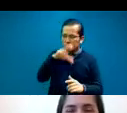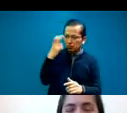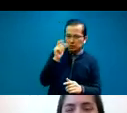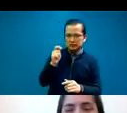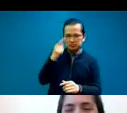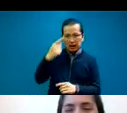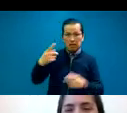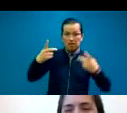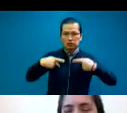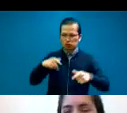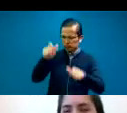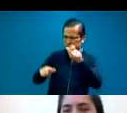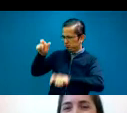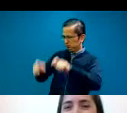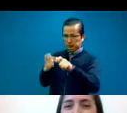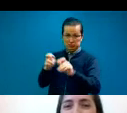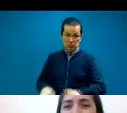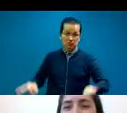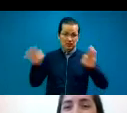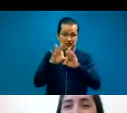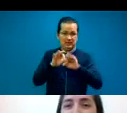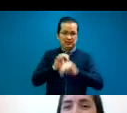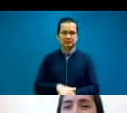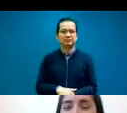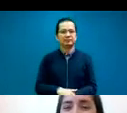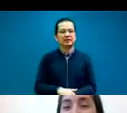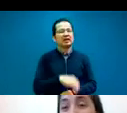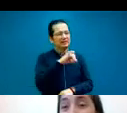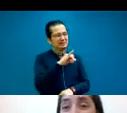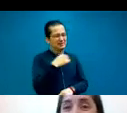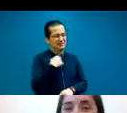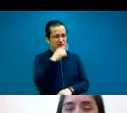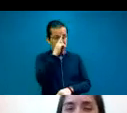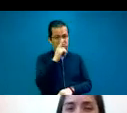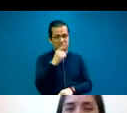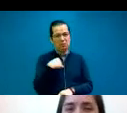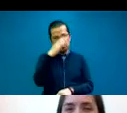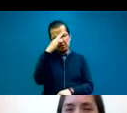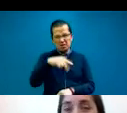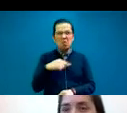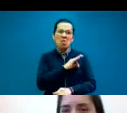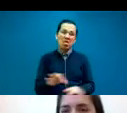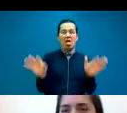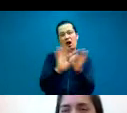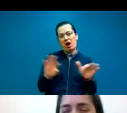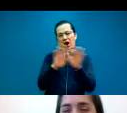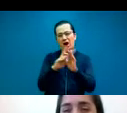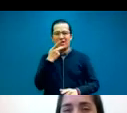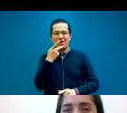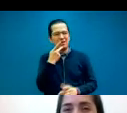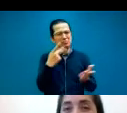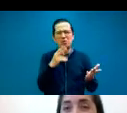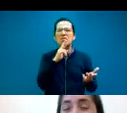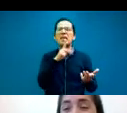Sí, me parecía que a veces uno puede contarlo, pero a veces las imágenes pueden transmitir todo